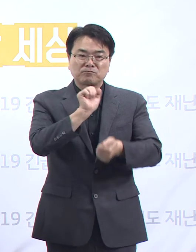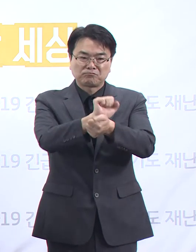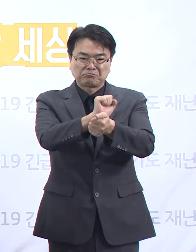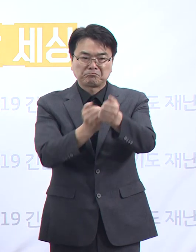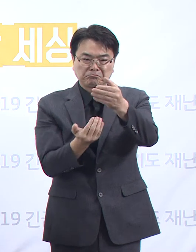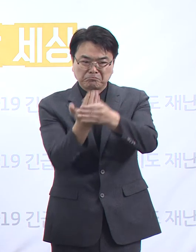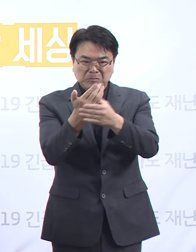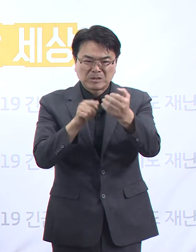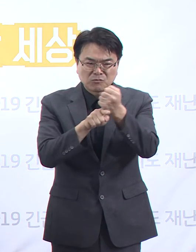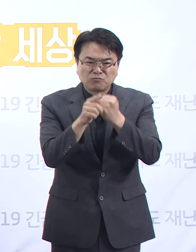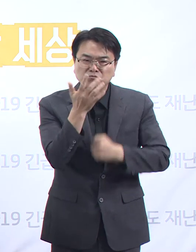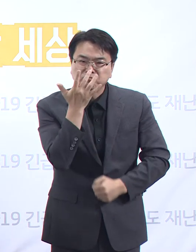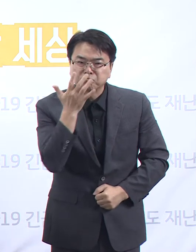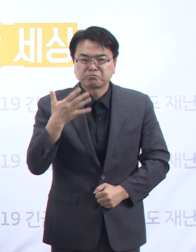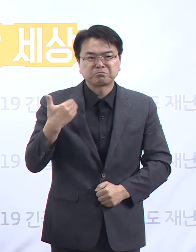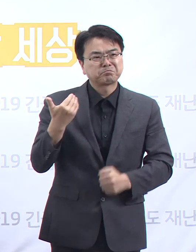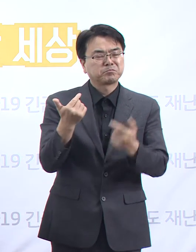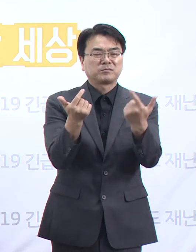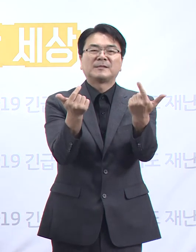불명 확진자 비율은 비슷했습니다.